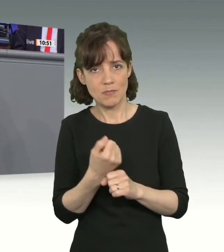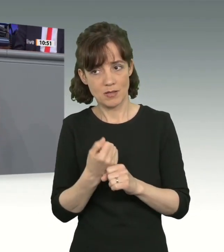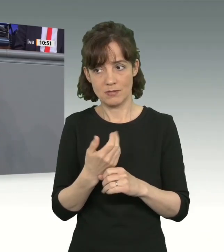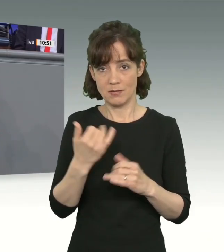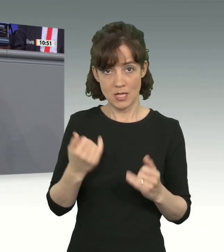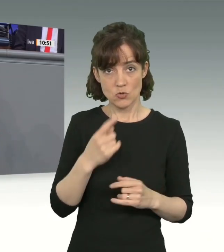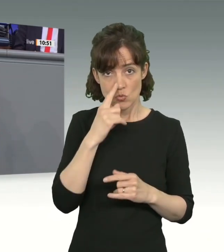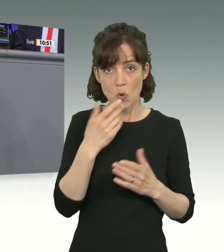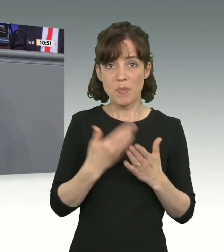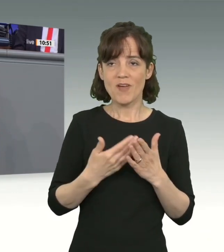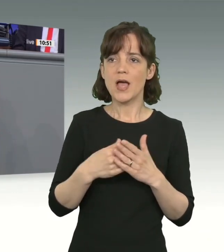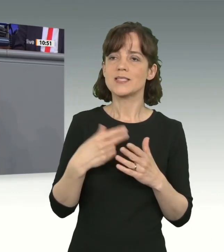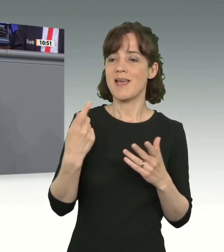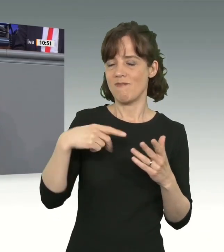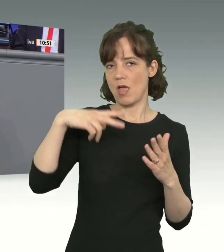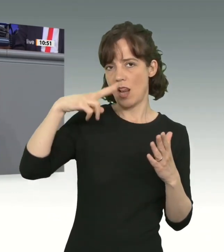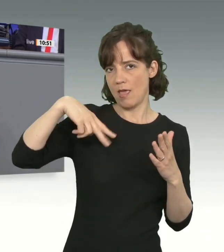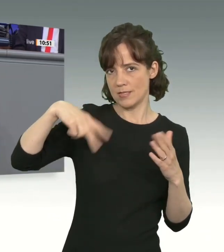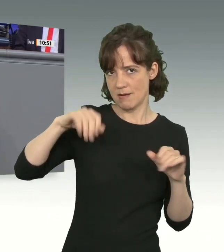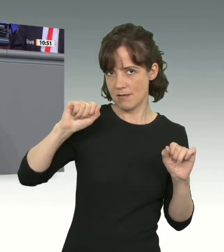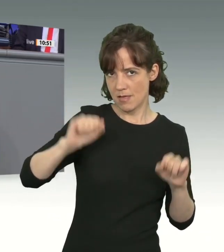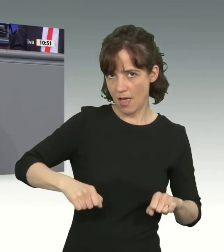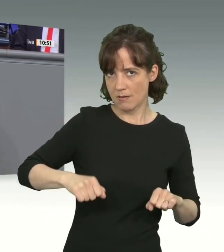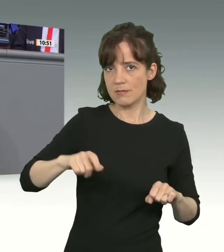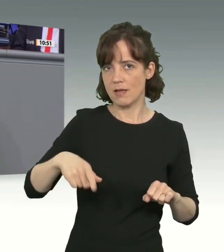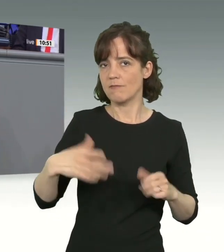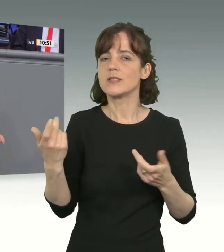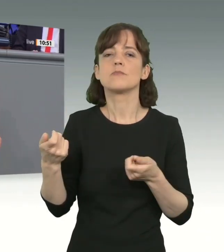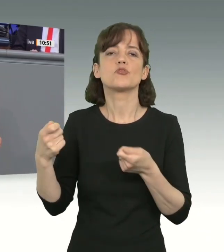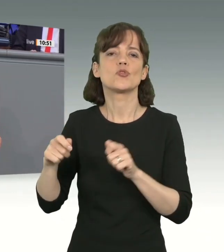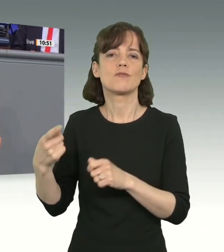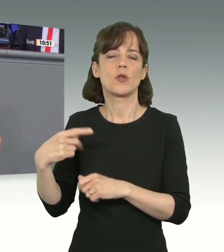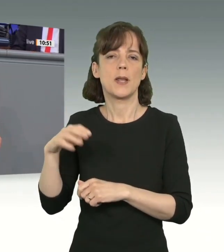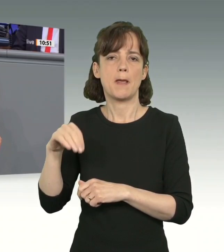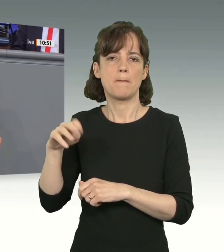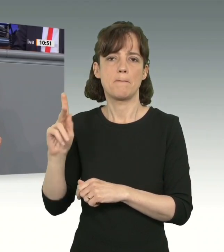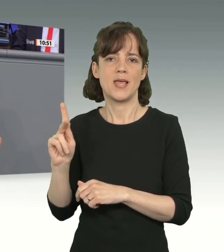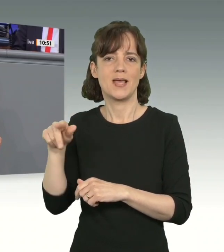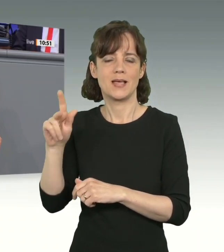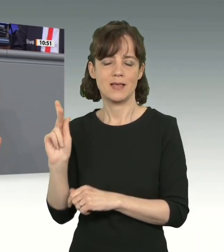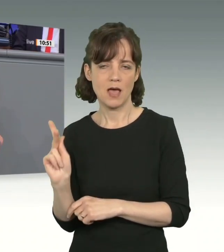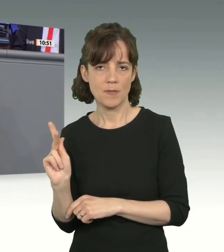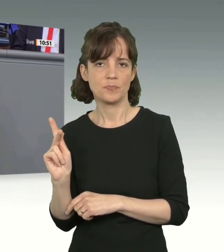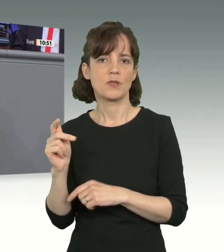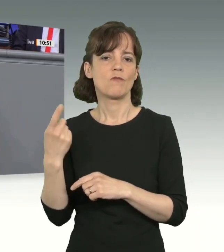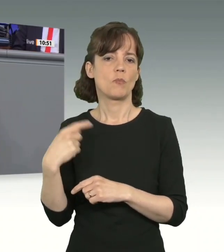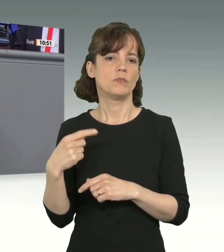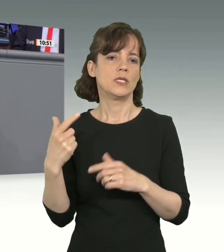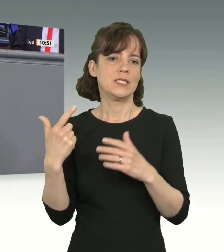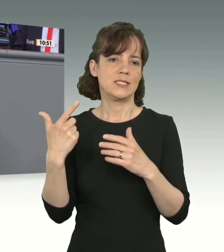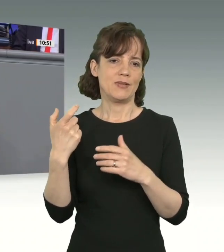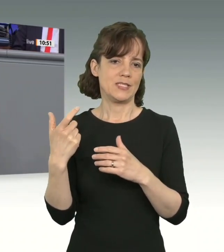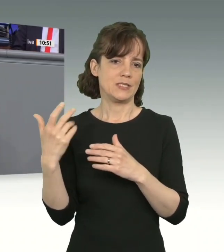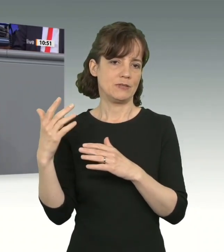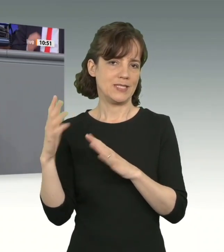dass die Kunst des Lesens beherrscht wird, nämlich die Beschlüsse der MPK vom 10.05. Dort wurde nämlich